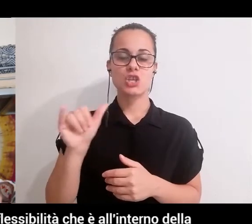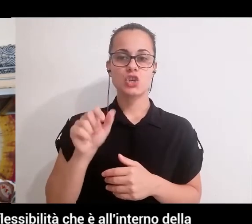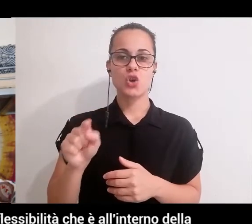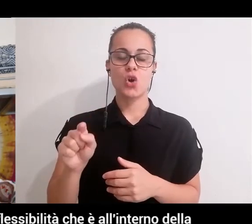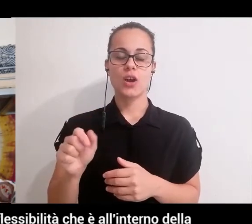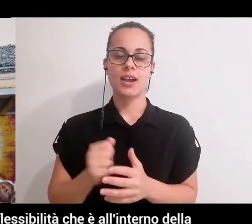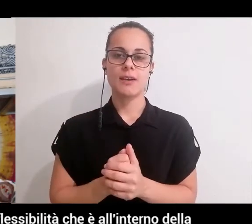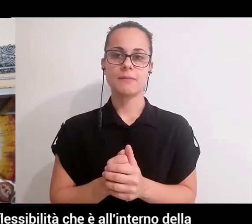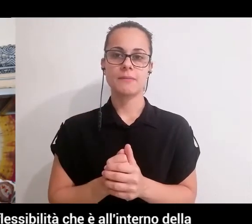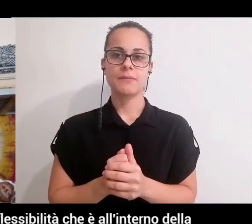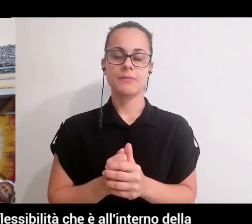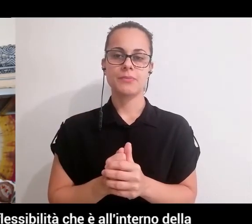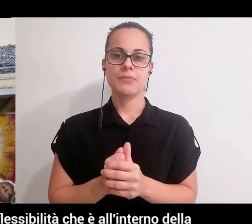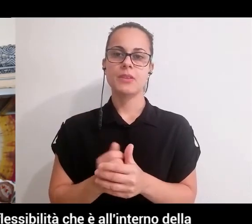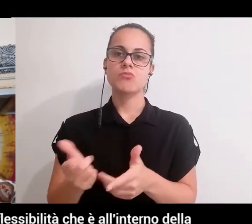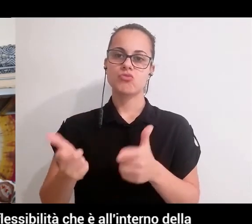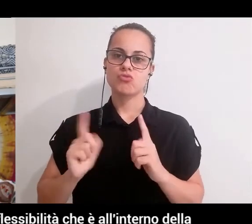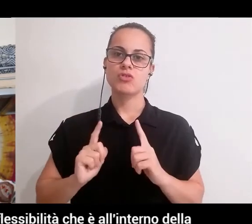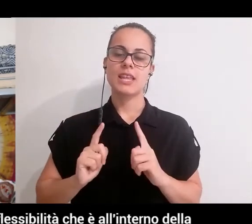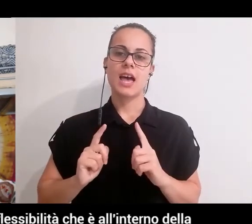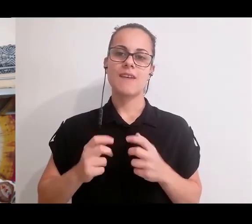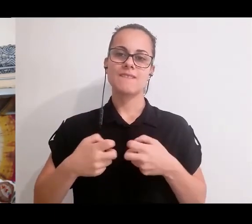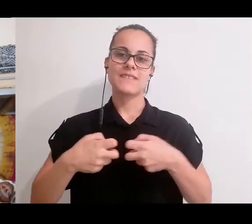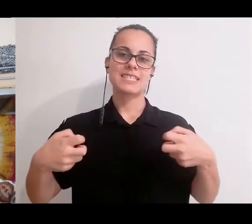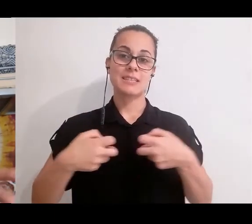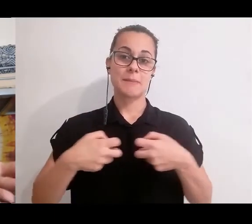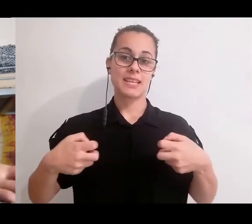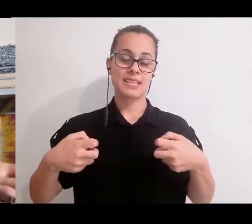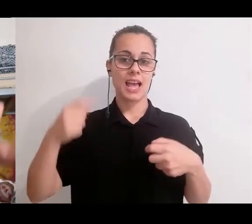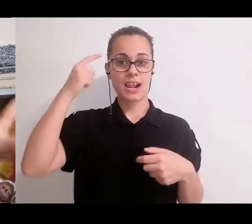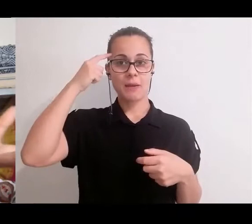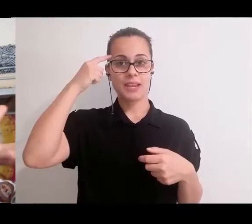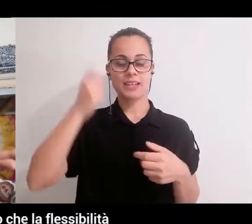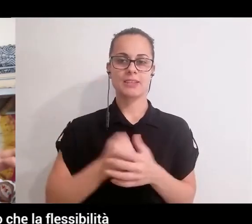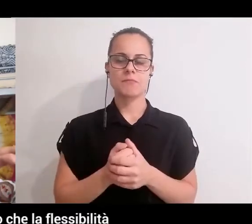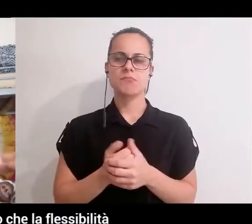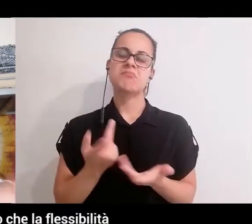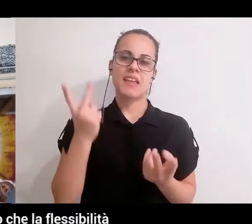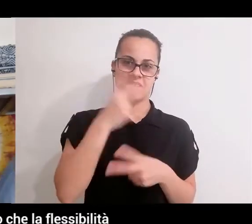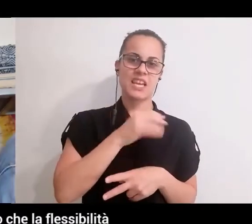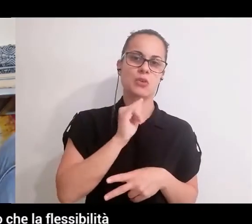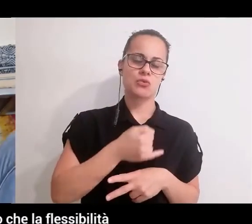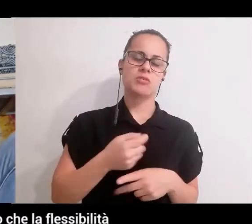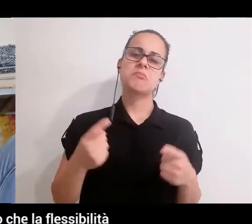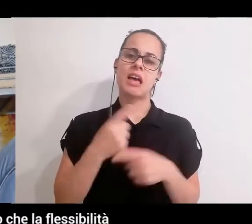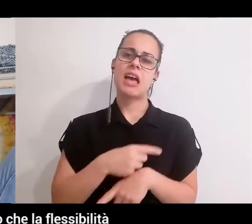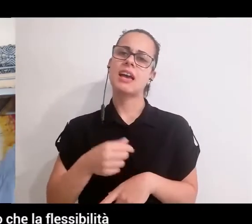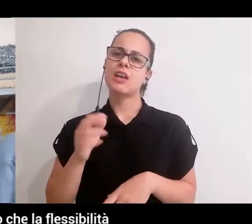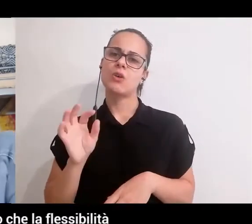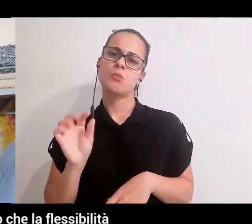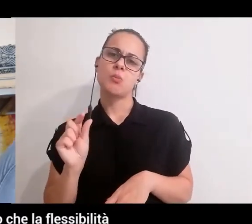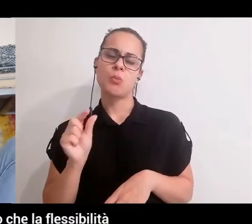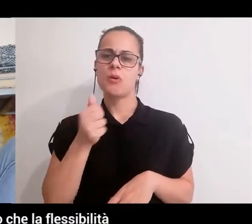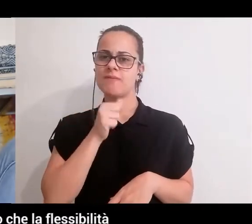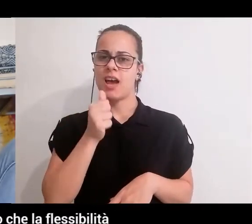qualche modo anche a rispecchiare la flessibilità che è all'interno della nostra mente vero e falso nel senso che poi ripetiamo anche